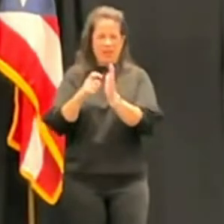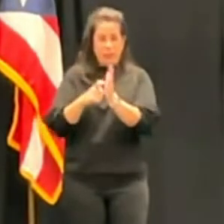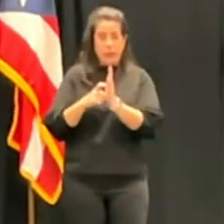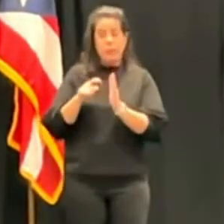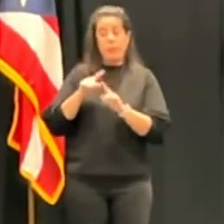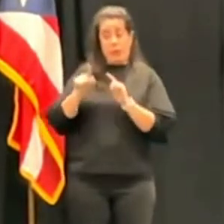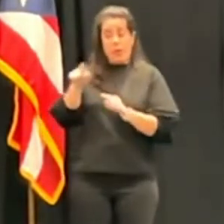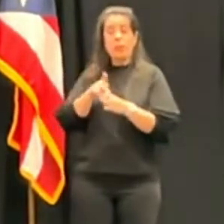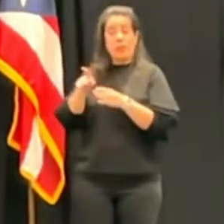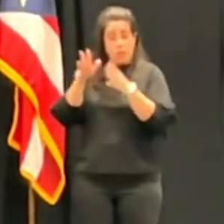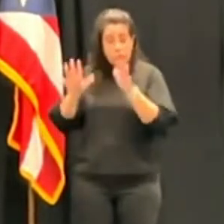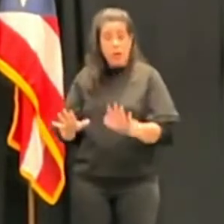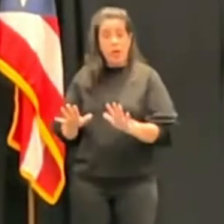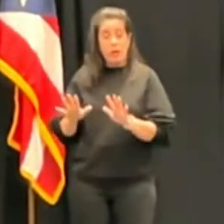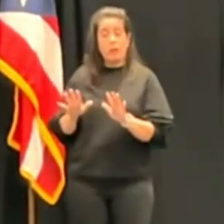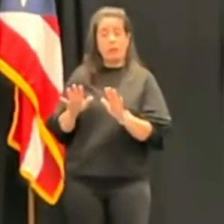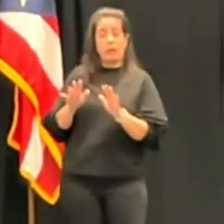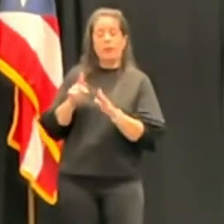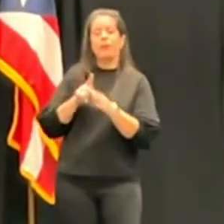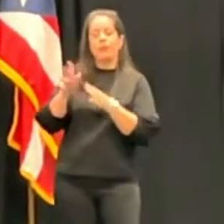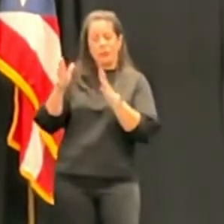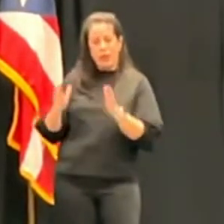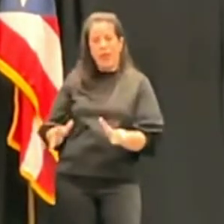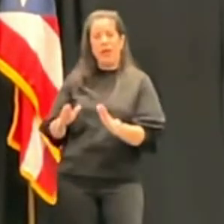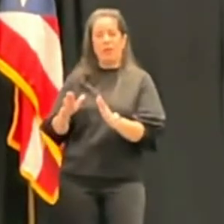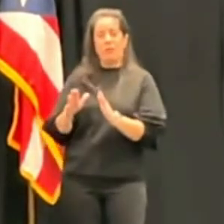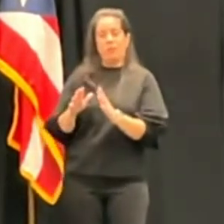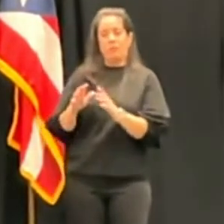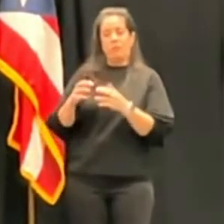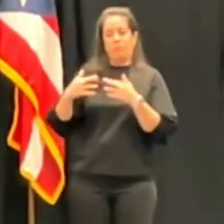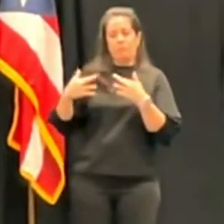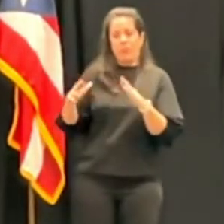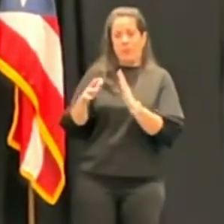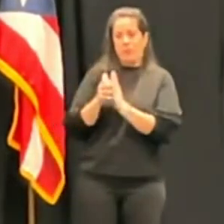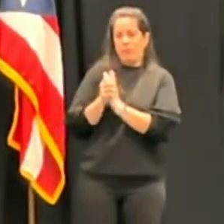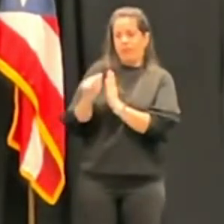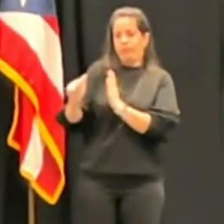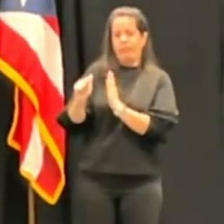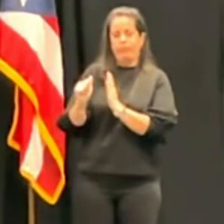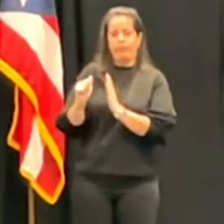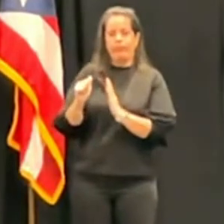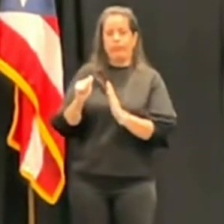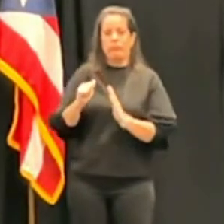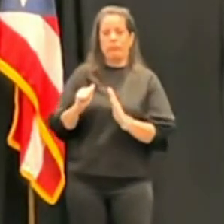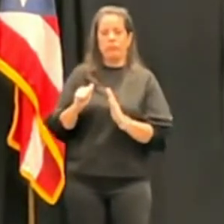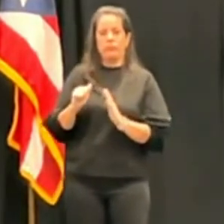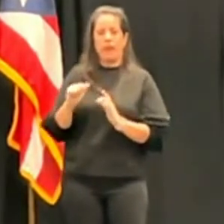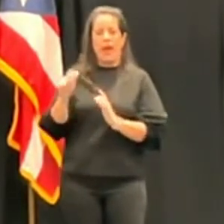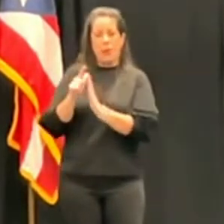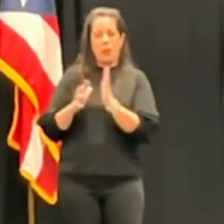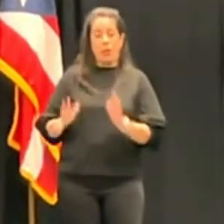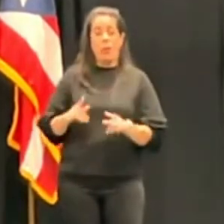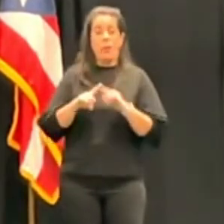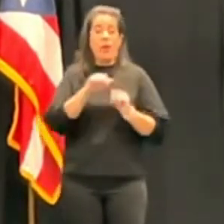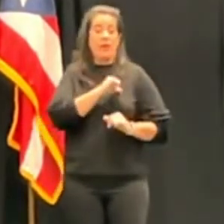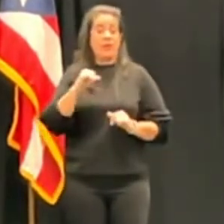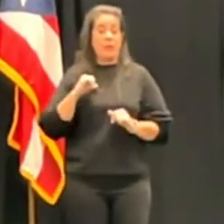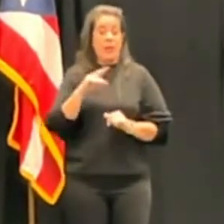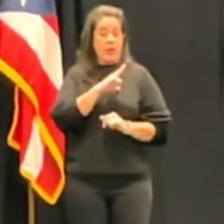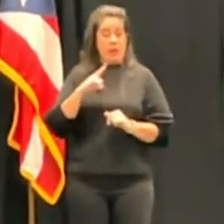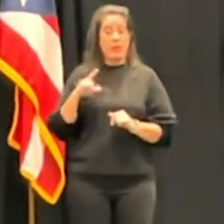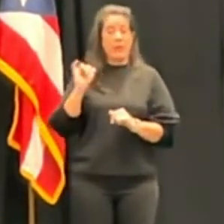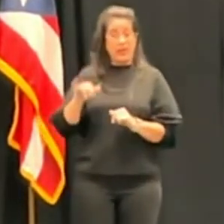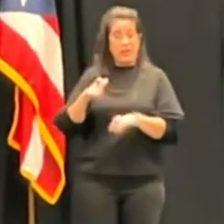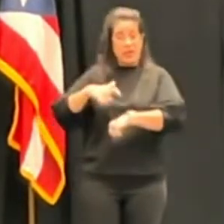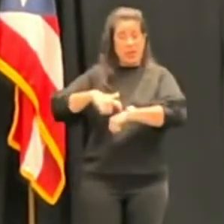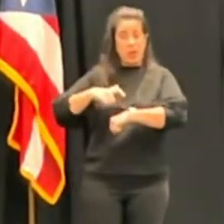preparado abogado, pero la Asamblea Legislativa en esa ocasión